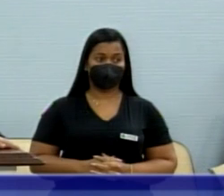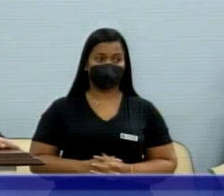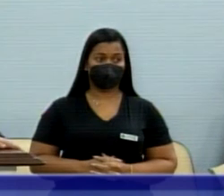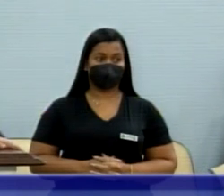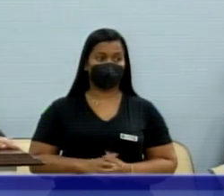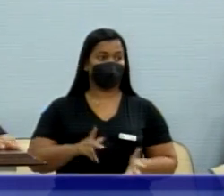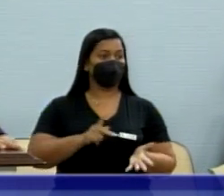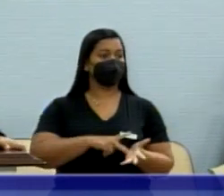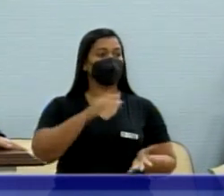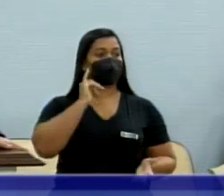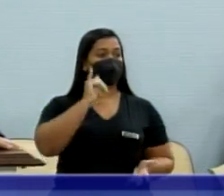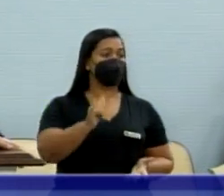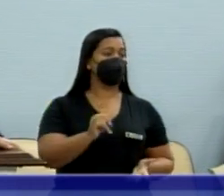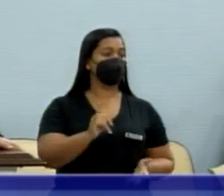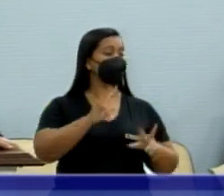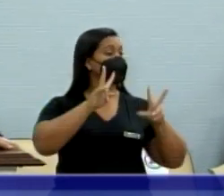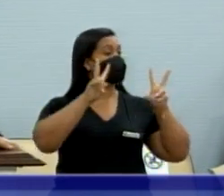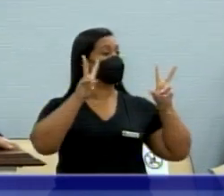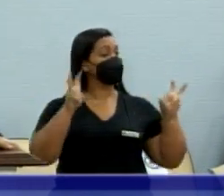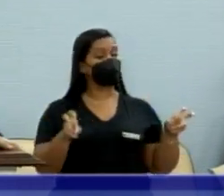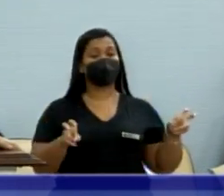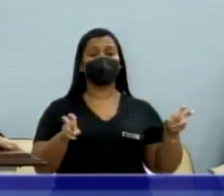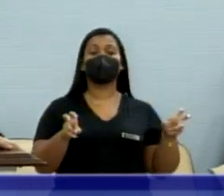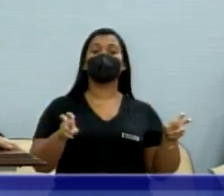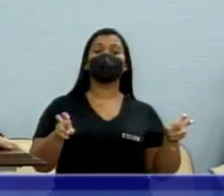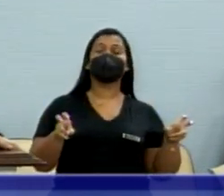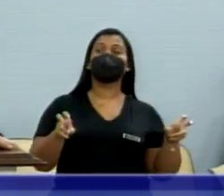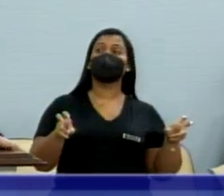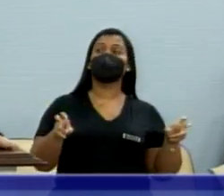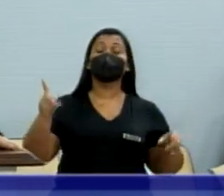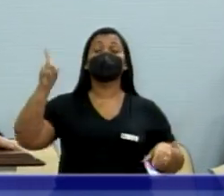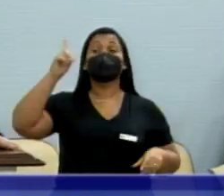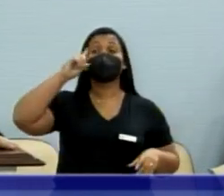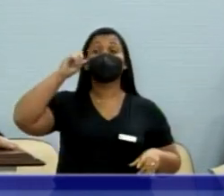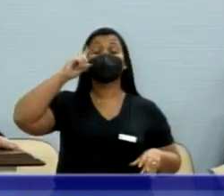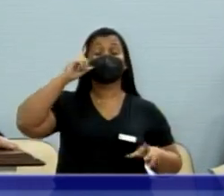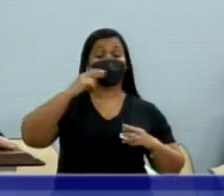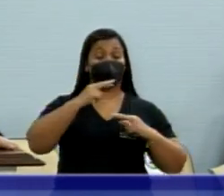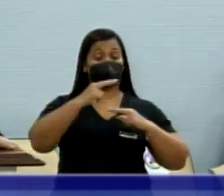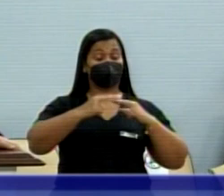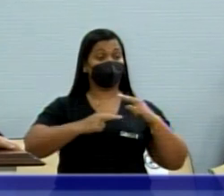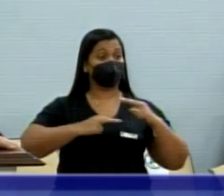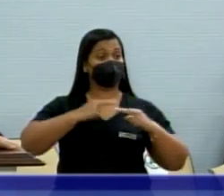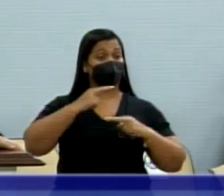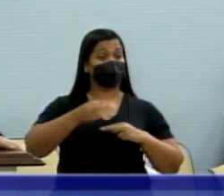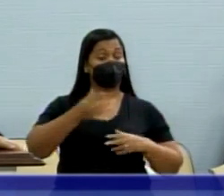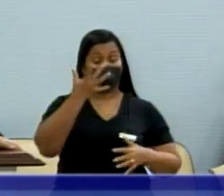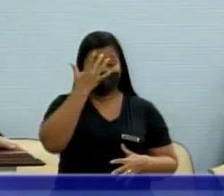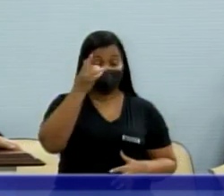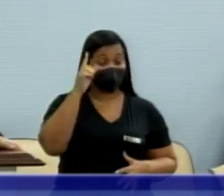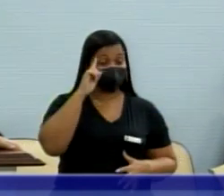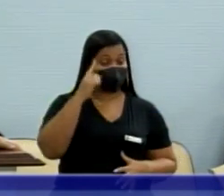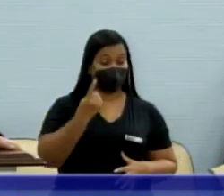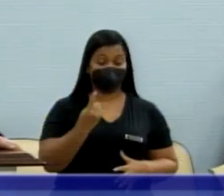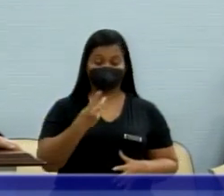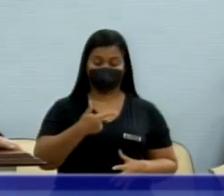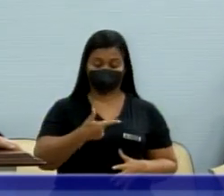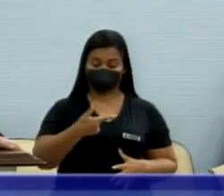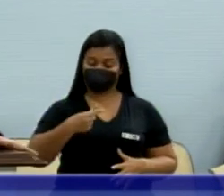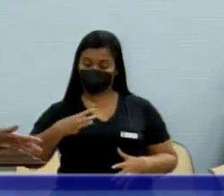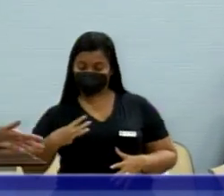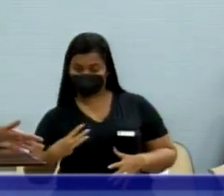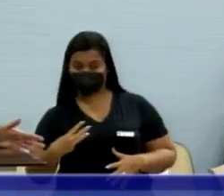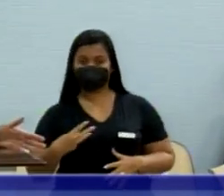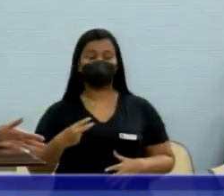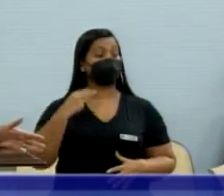é para falar sobre o Dia do Rotariano, que é comemorado amanhã, dia 23, o doutor Odélio,